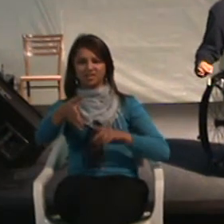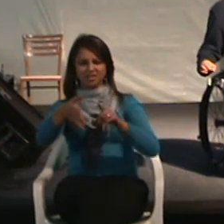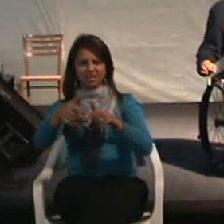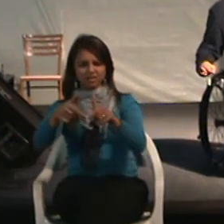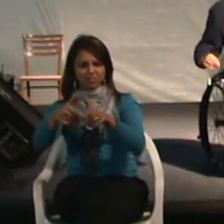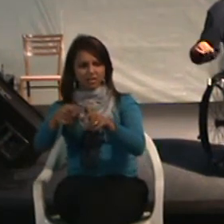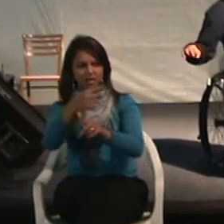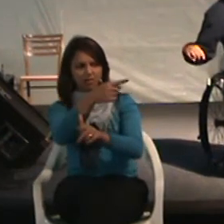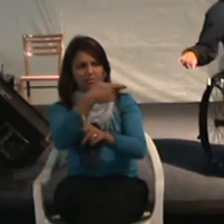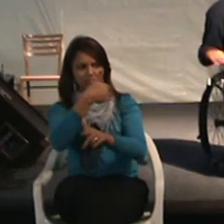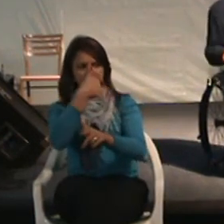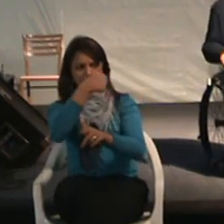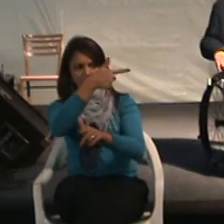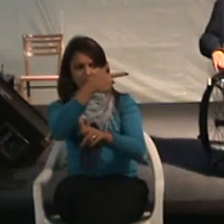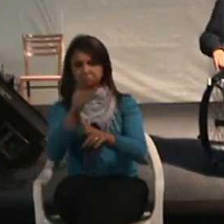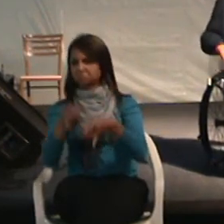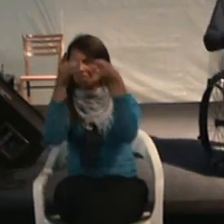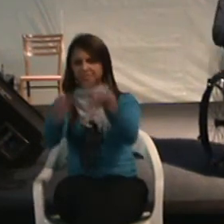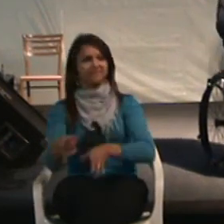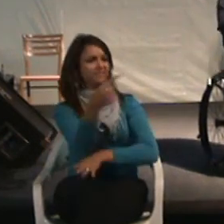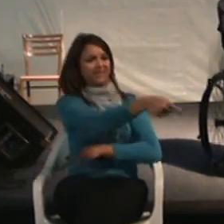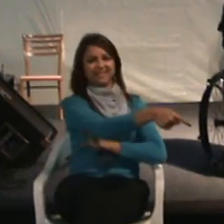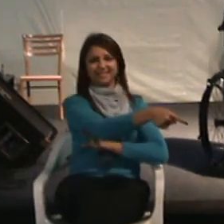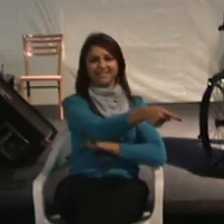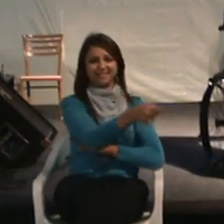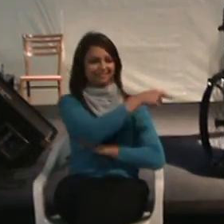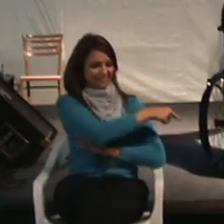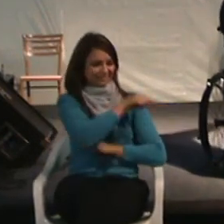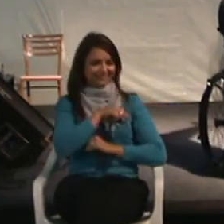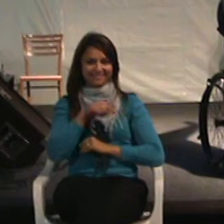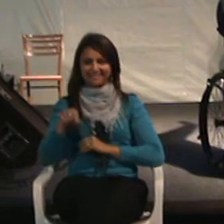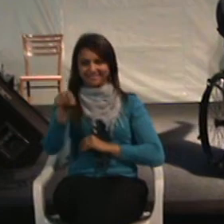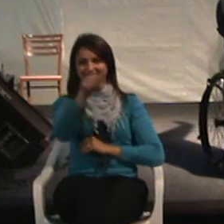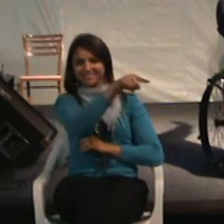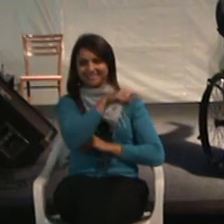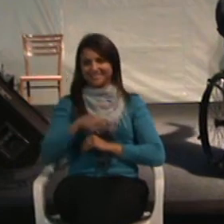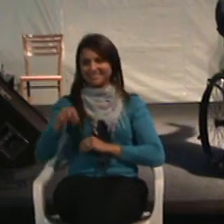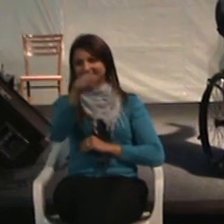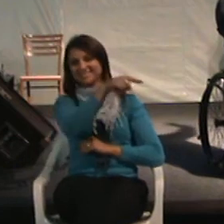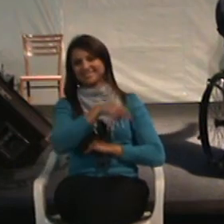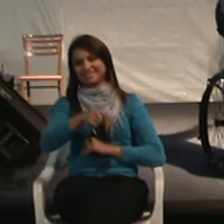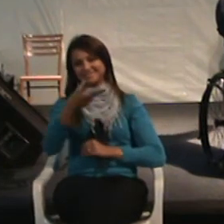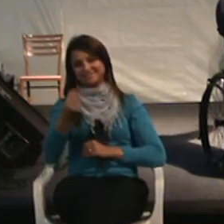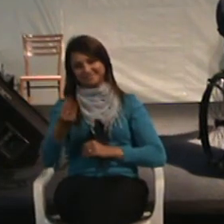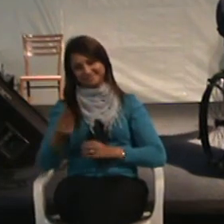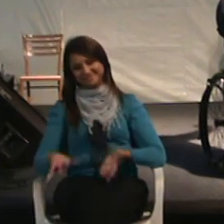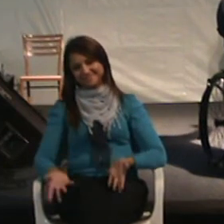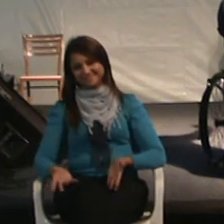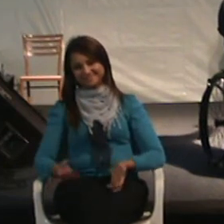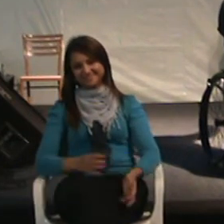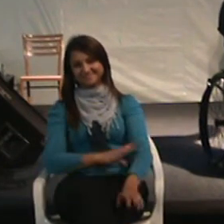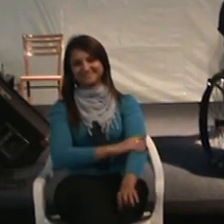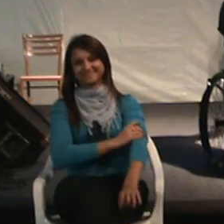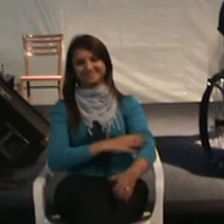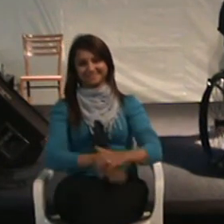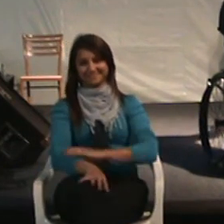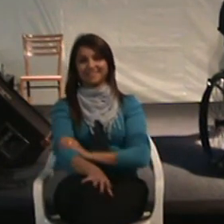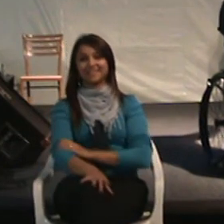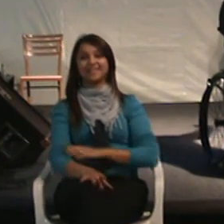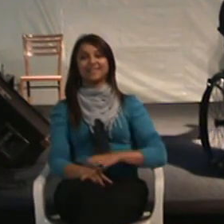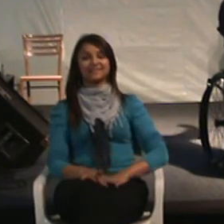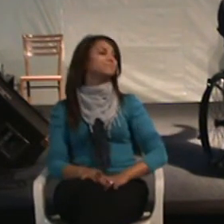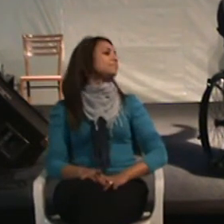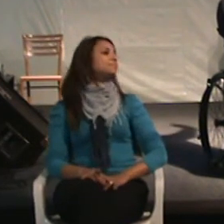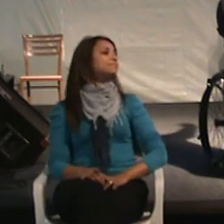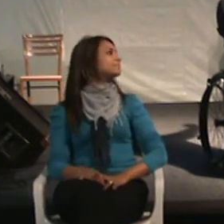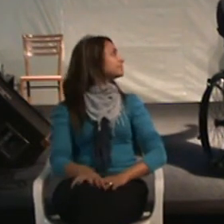lá e enfelece um pouquinho mais. Ele sai, vem para cá. Entendi, assim vai. A outra rotatividade. Legislação incompleta, que eu já vou mostrar